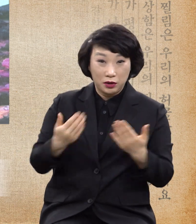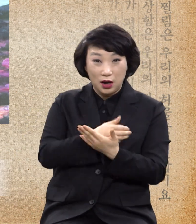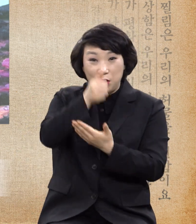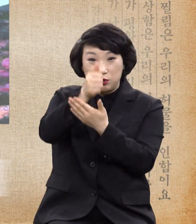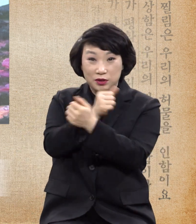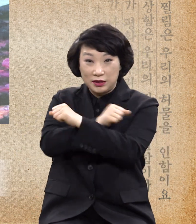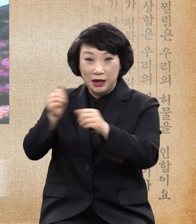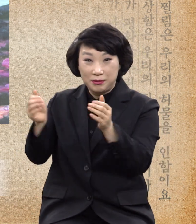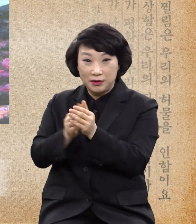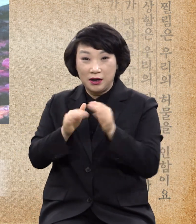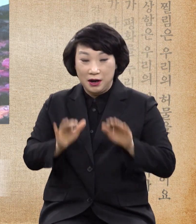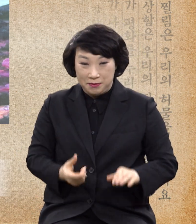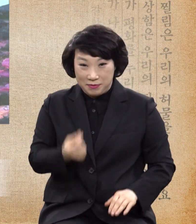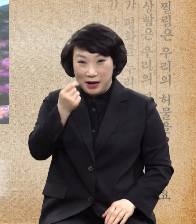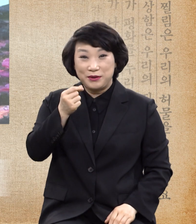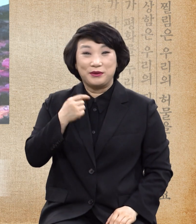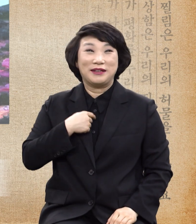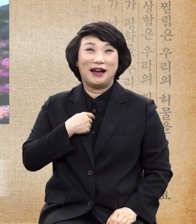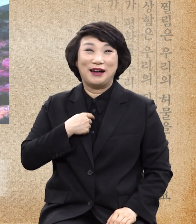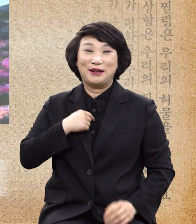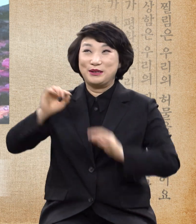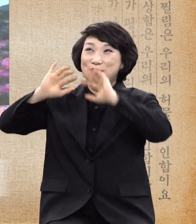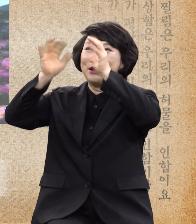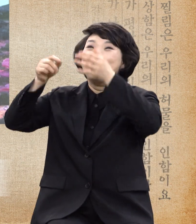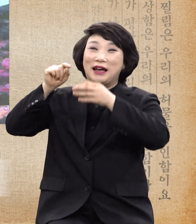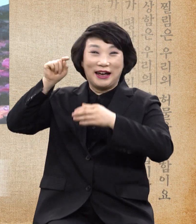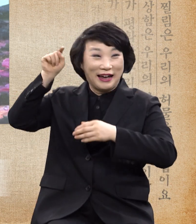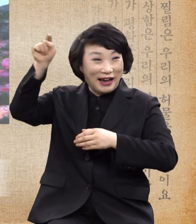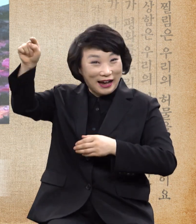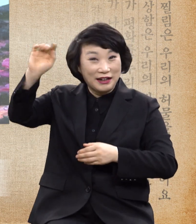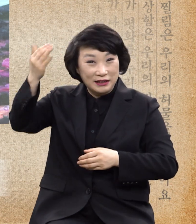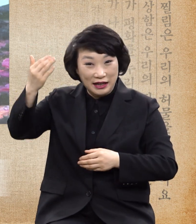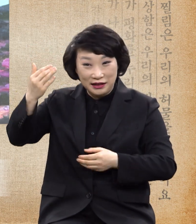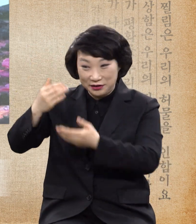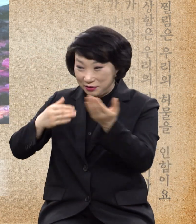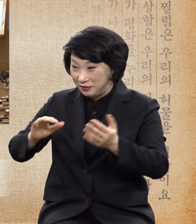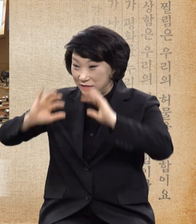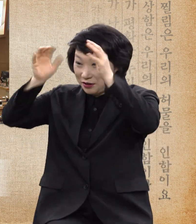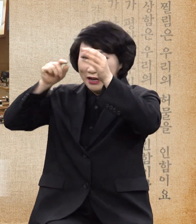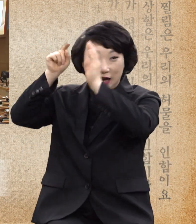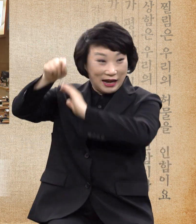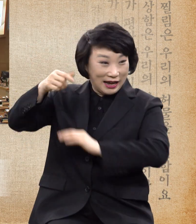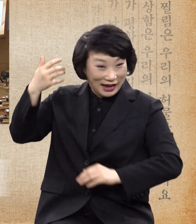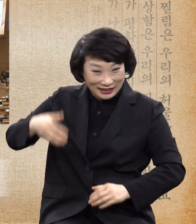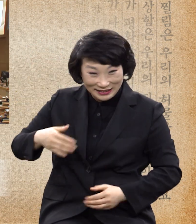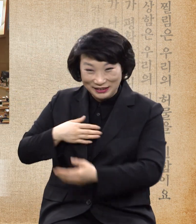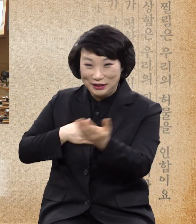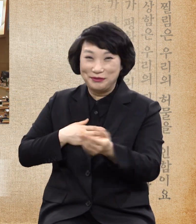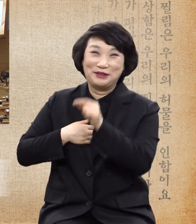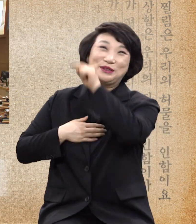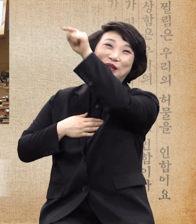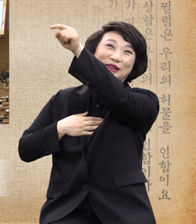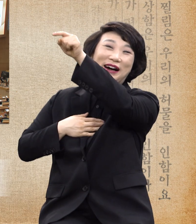내가 바로 천국 안 가봤죠? 이런 천국에 온다 이런 천국에서 산다고 할 때